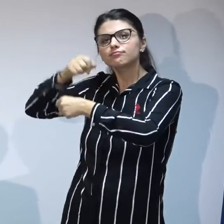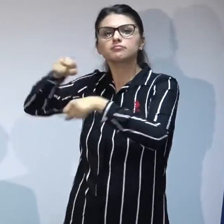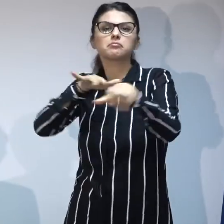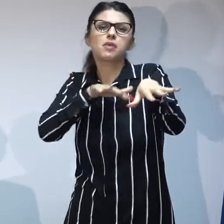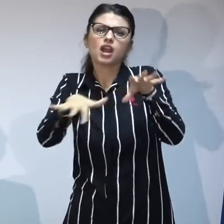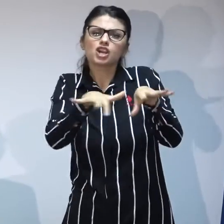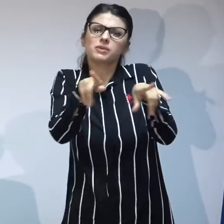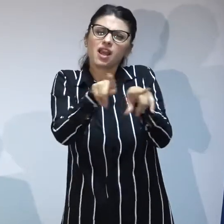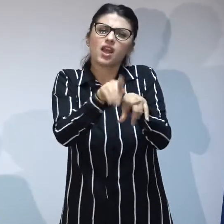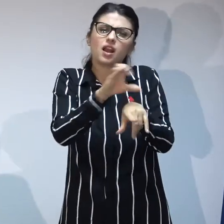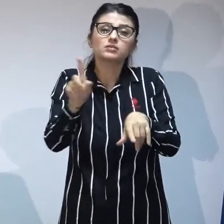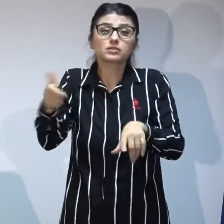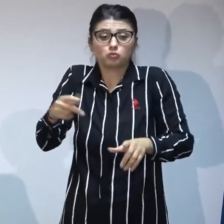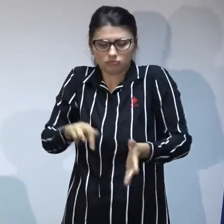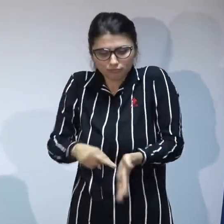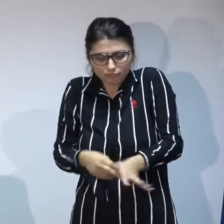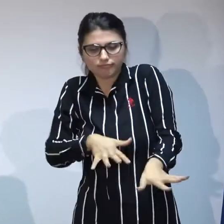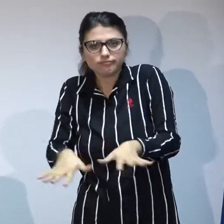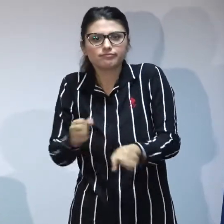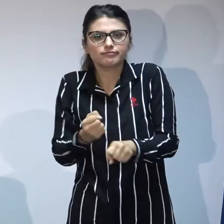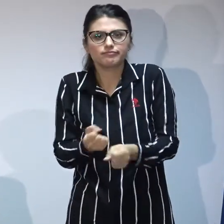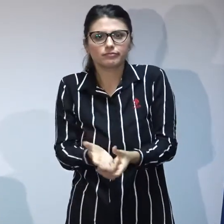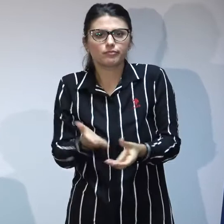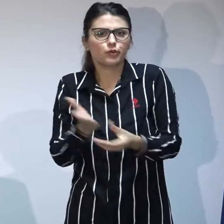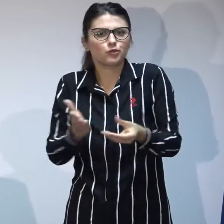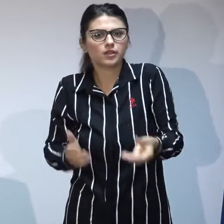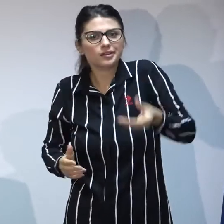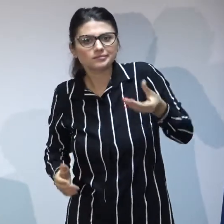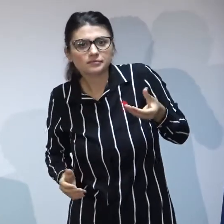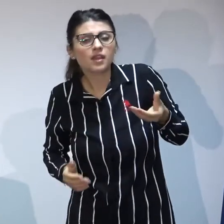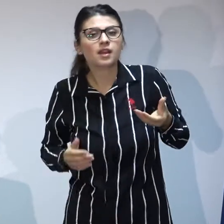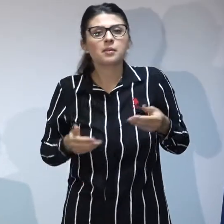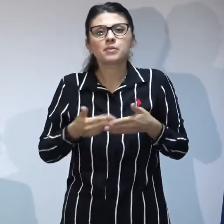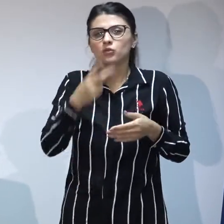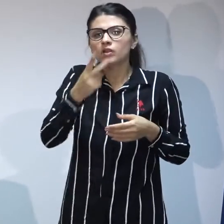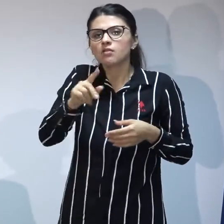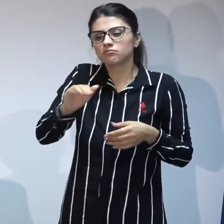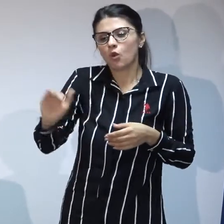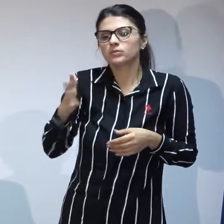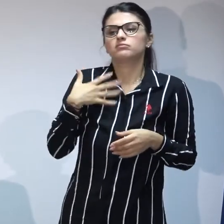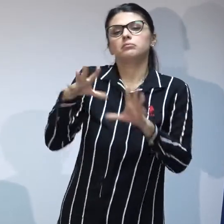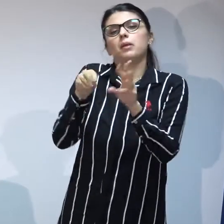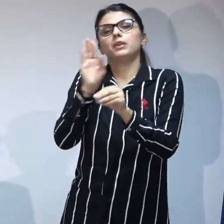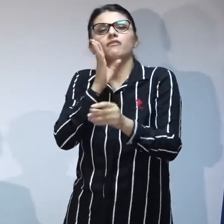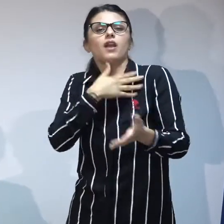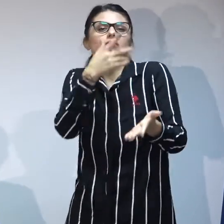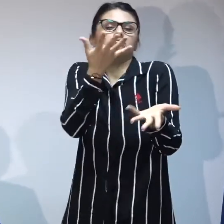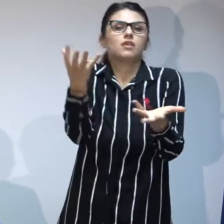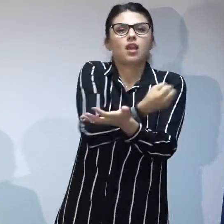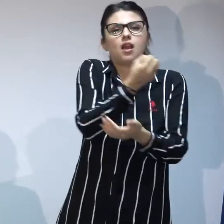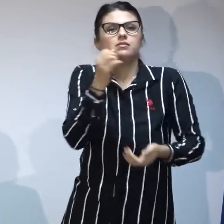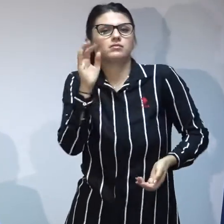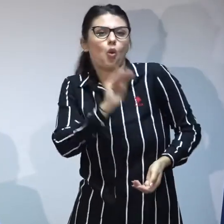adică cei care trebuie să pregătească dosarele în vederea adopției și cei din servicii la adopției